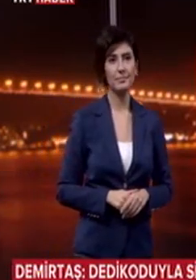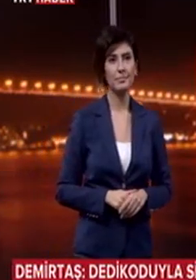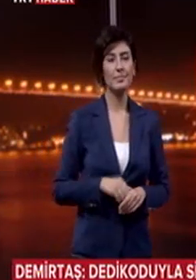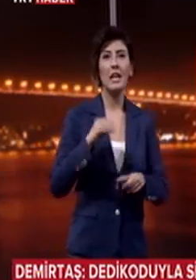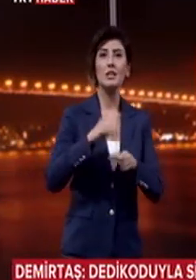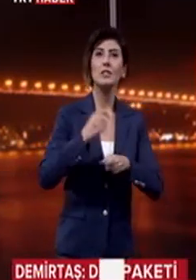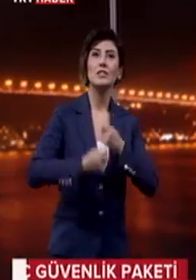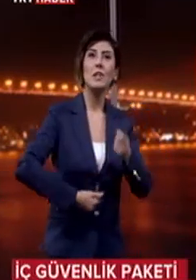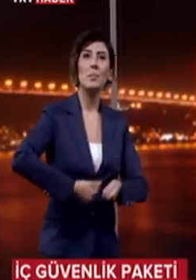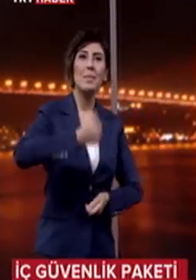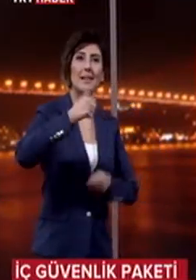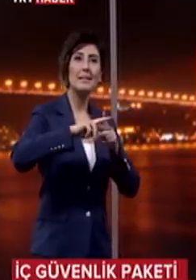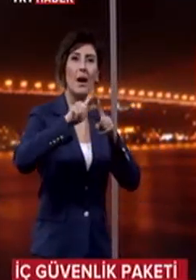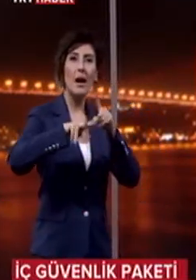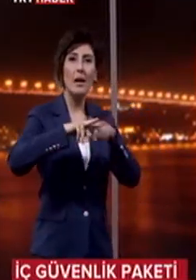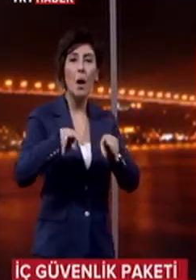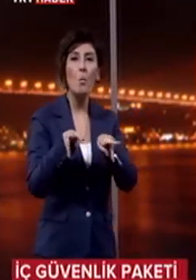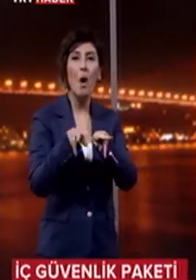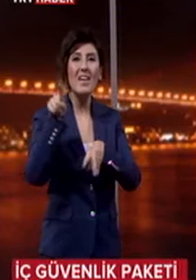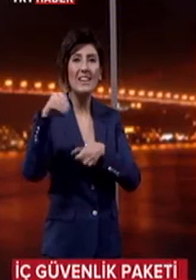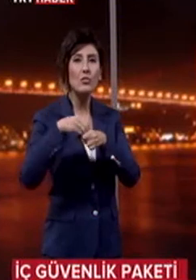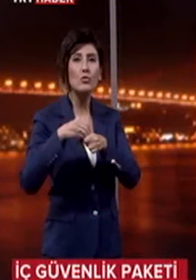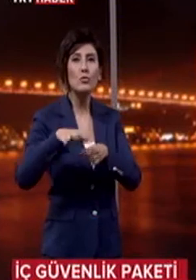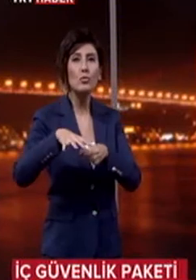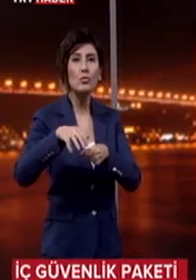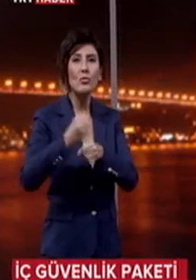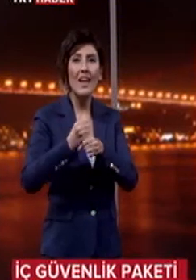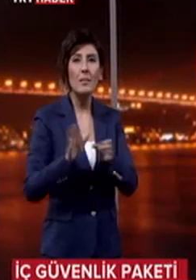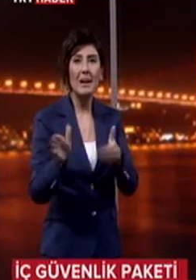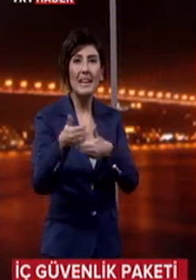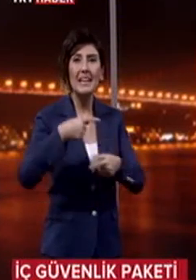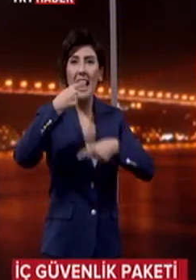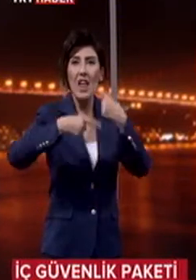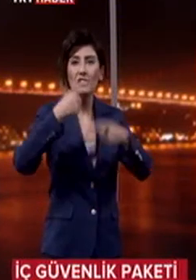İçişleri Bakanı Efkan Ağla, muhalefetin iç güvenlik paketine yönelik eleştirilerine tepki gösterdi.